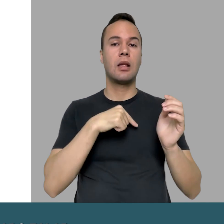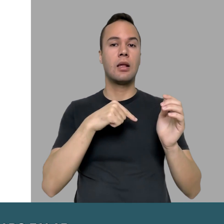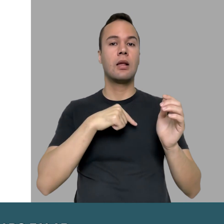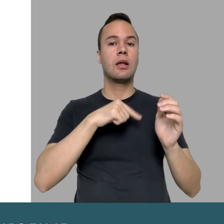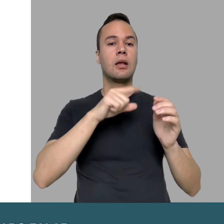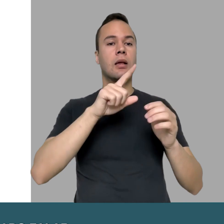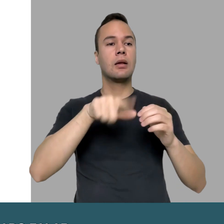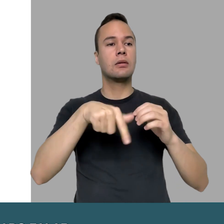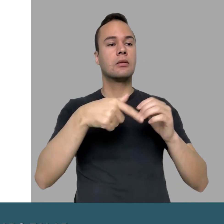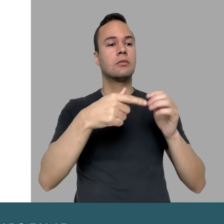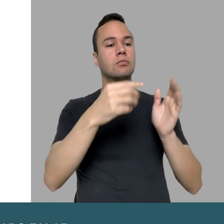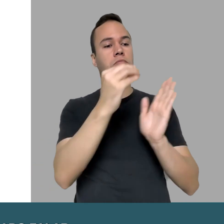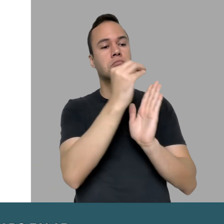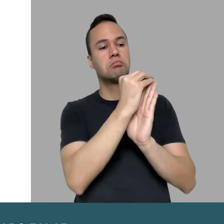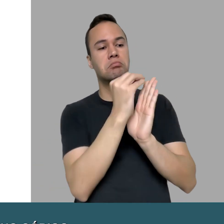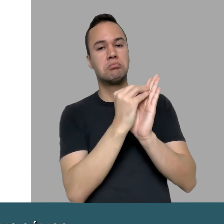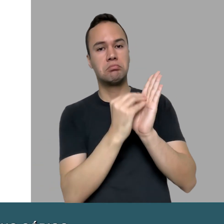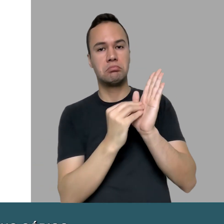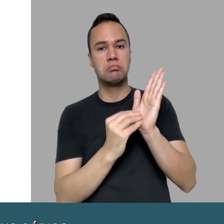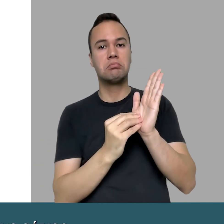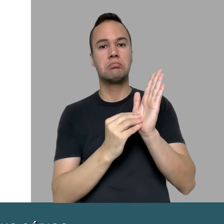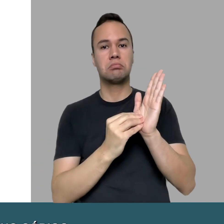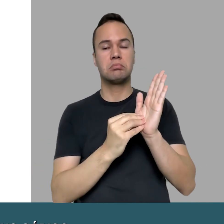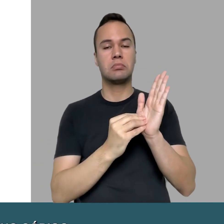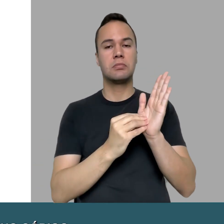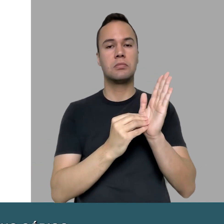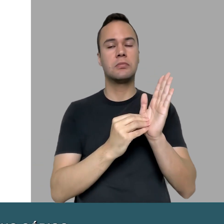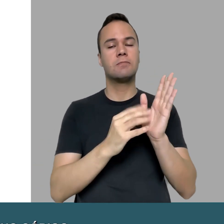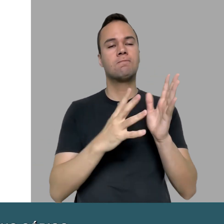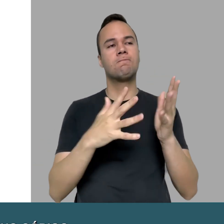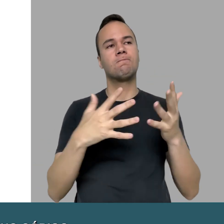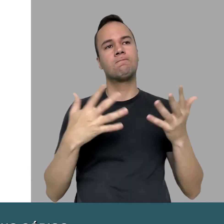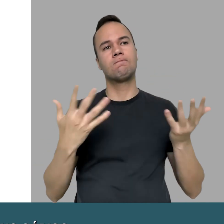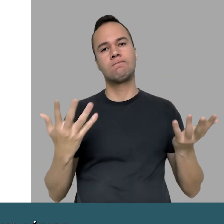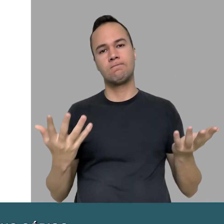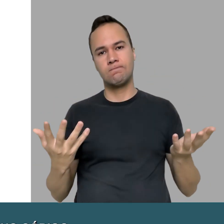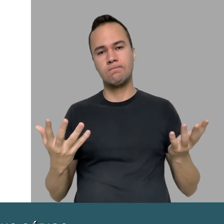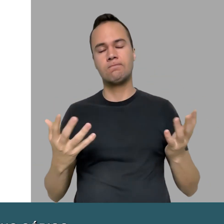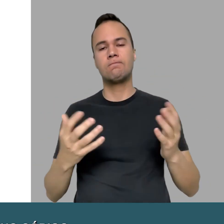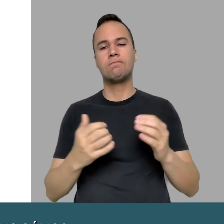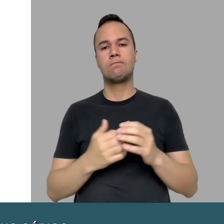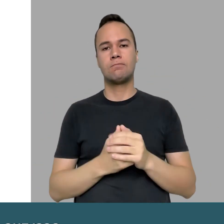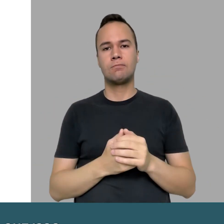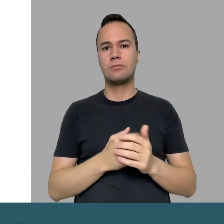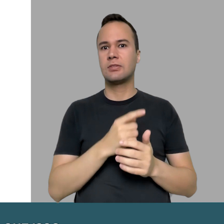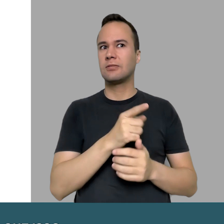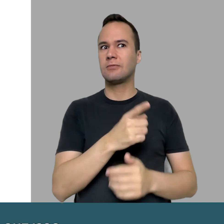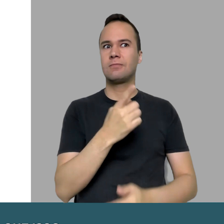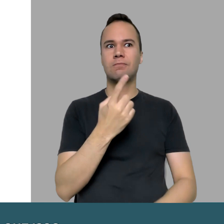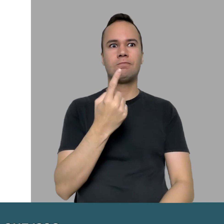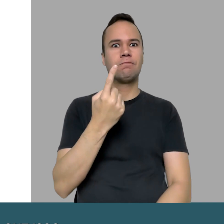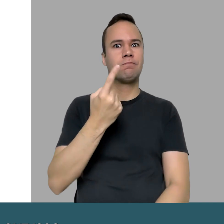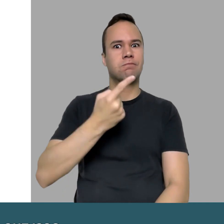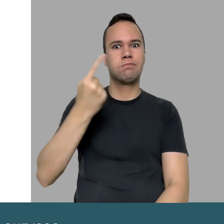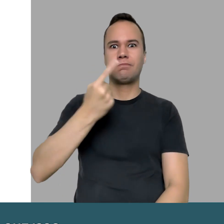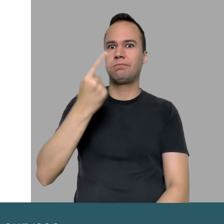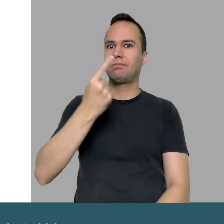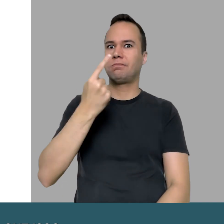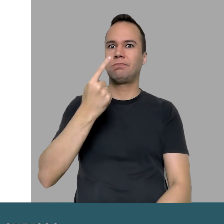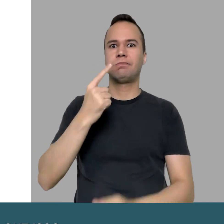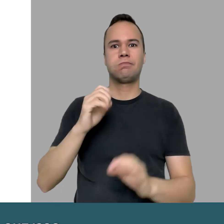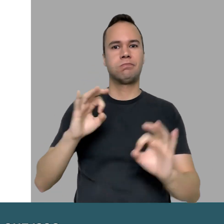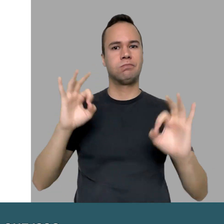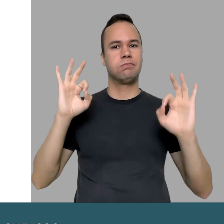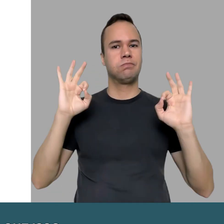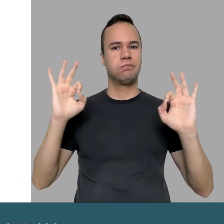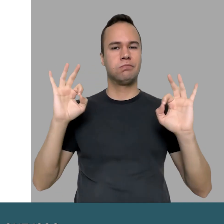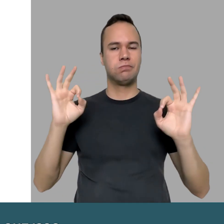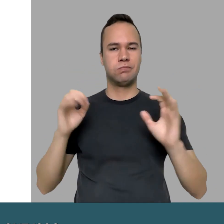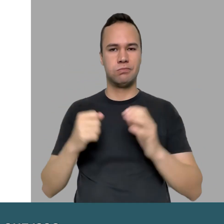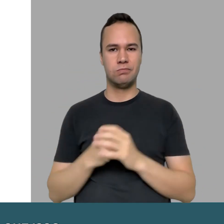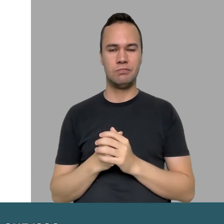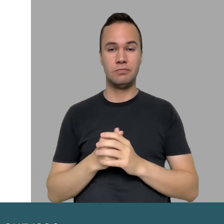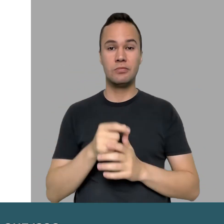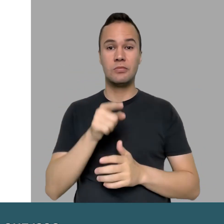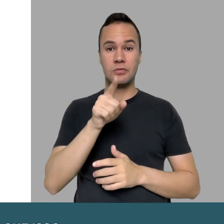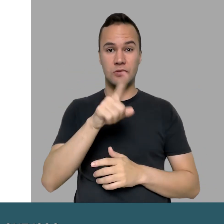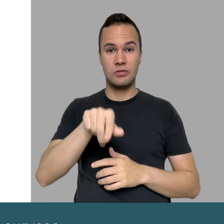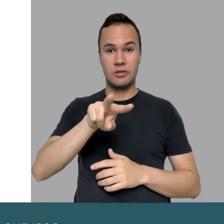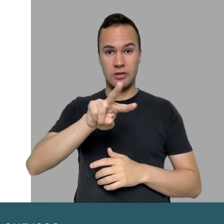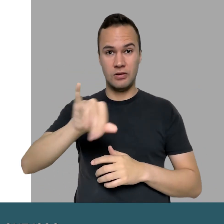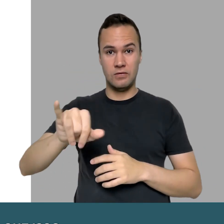realidade. Colocar no código de edificações. Eu acho que isso foi um